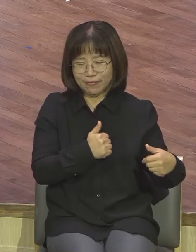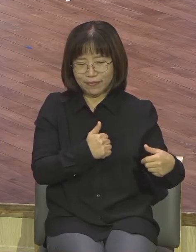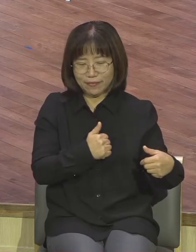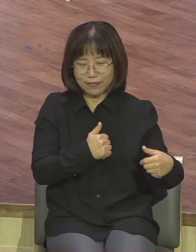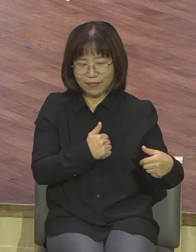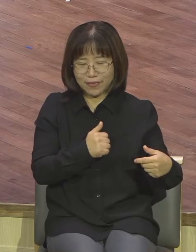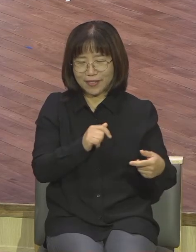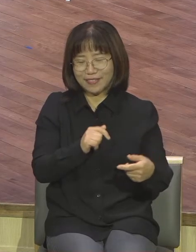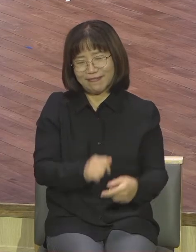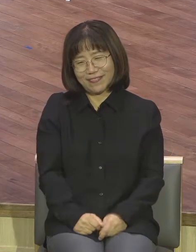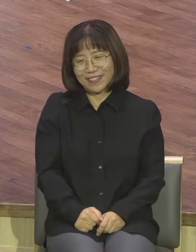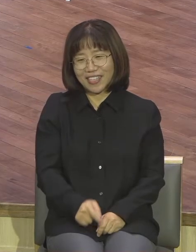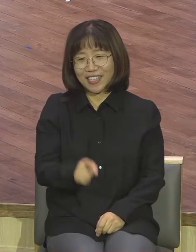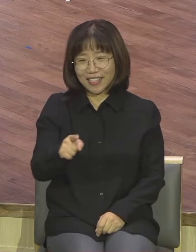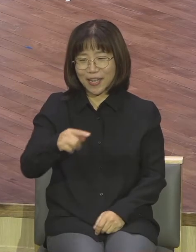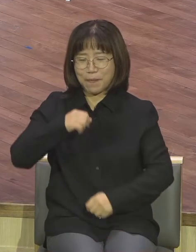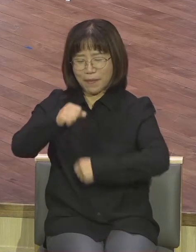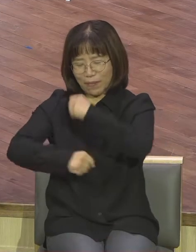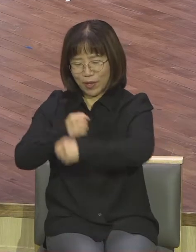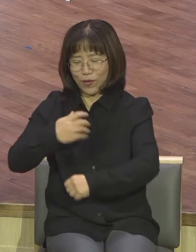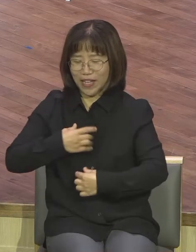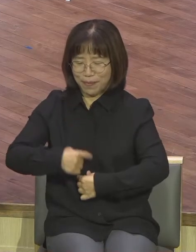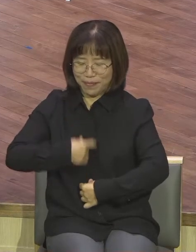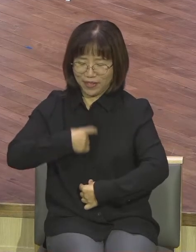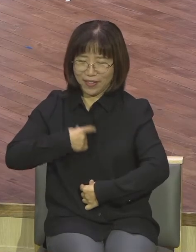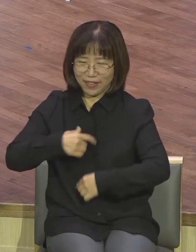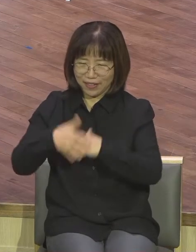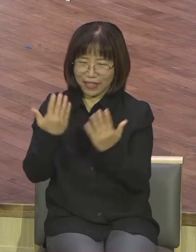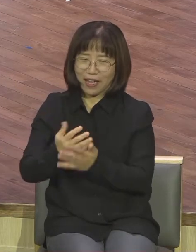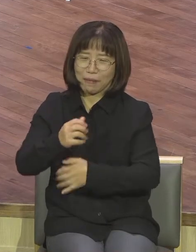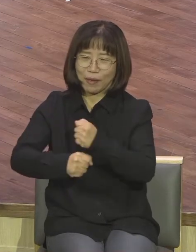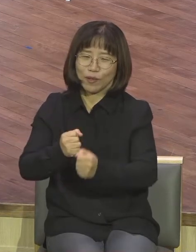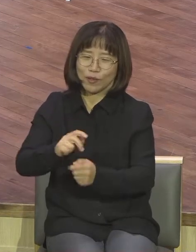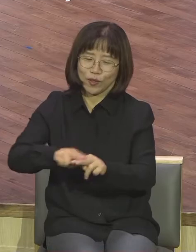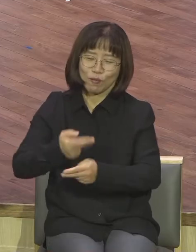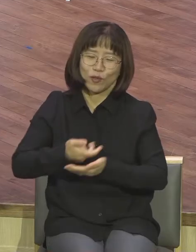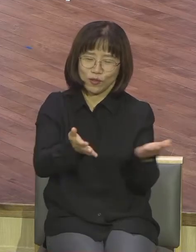넥타이 가져가고 싶은 거 몇 개씩 가져가 넥타이 다 가져갔어요